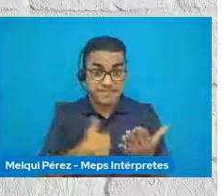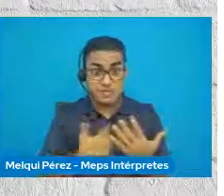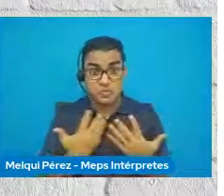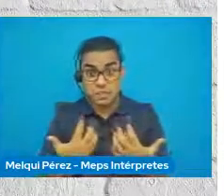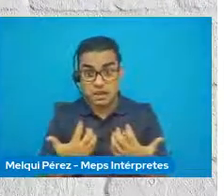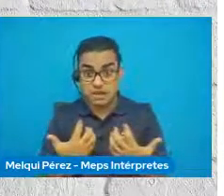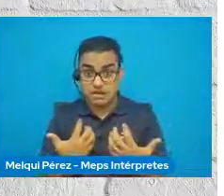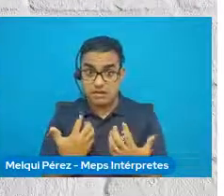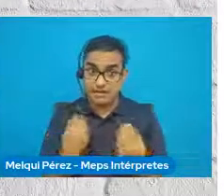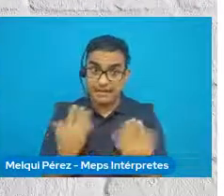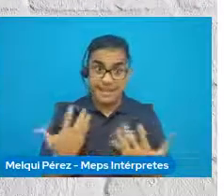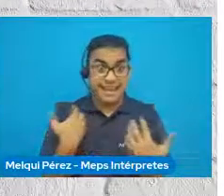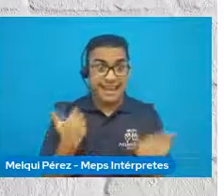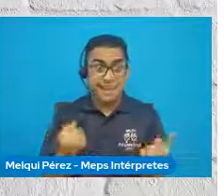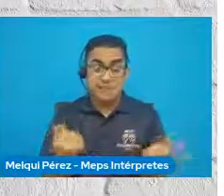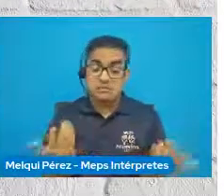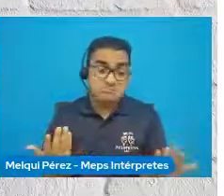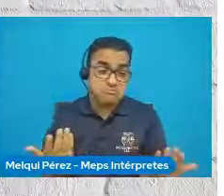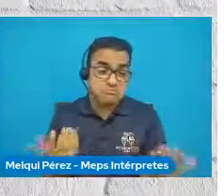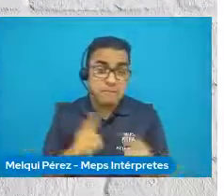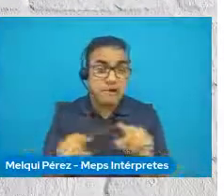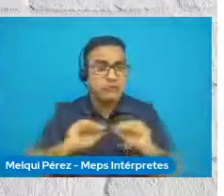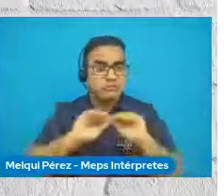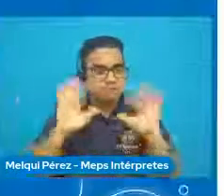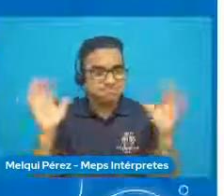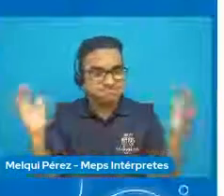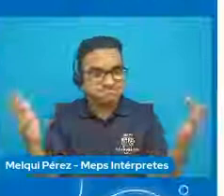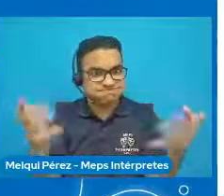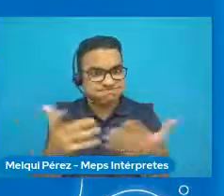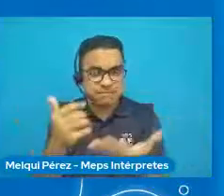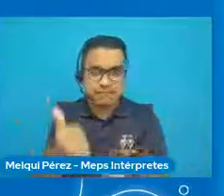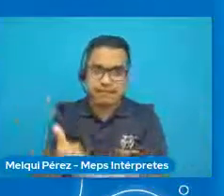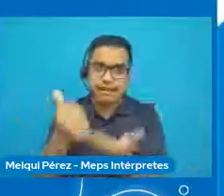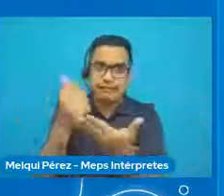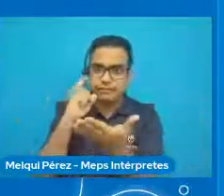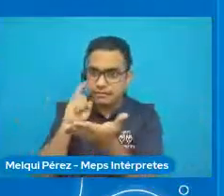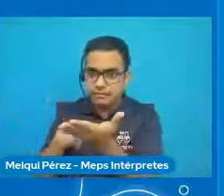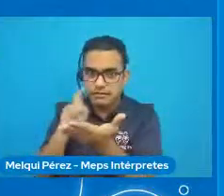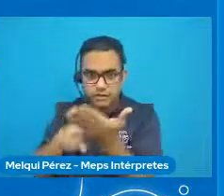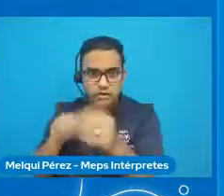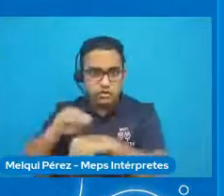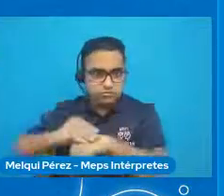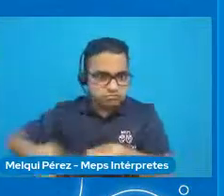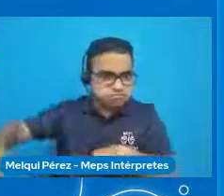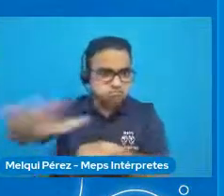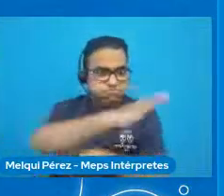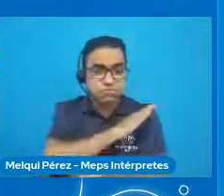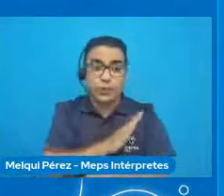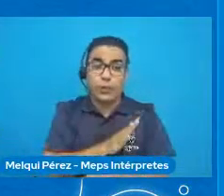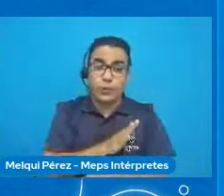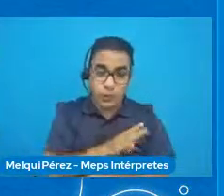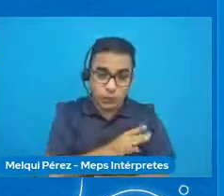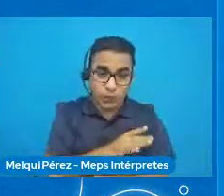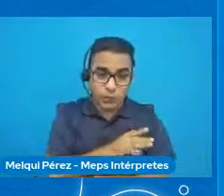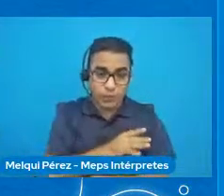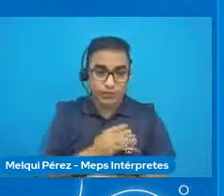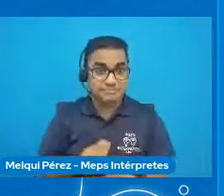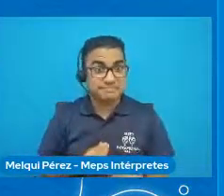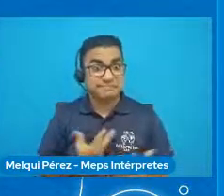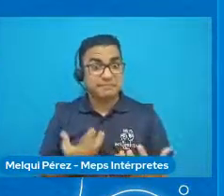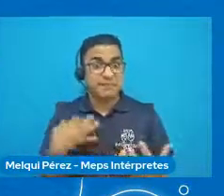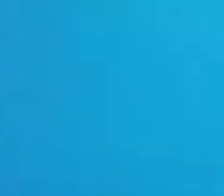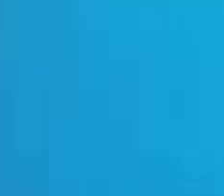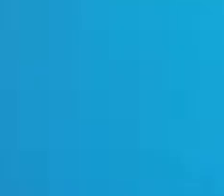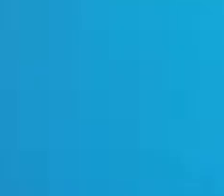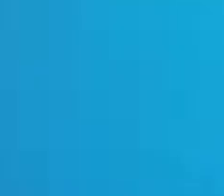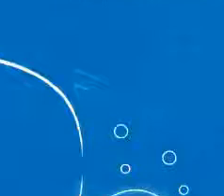cura, pero funciona casi tanto como una y cada vez somos más los contagiados de buena voluntad. Voluntarios ONU, voluntad